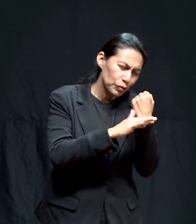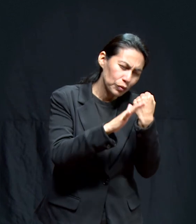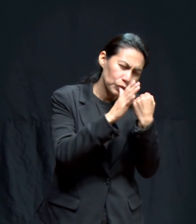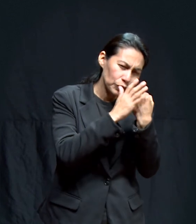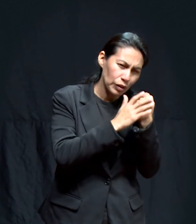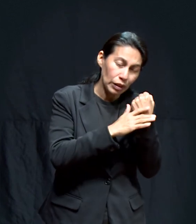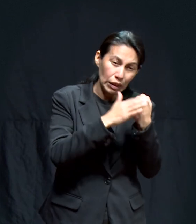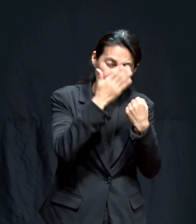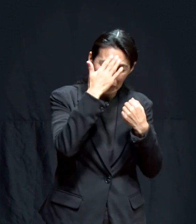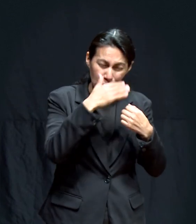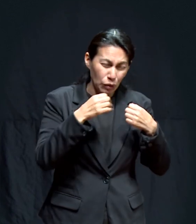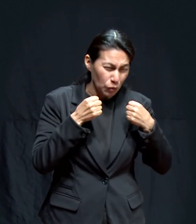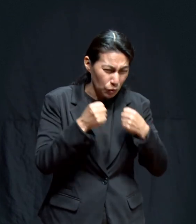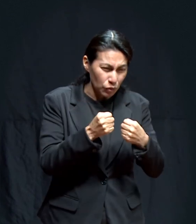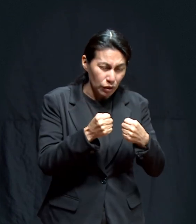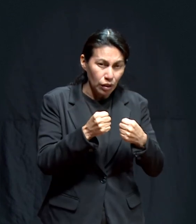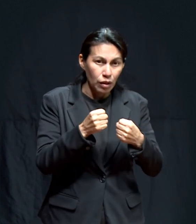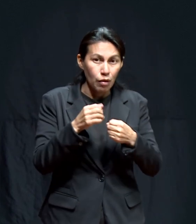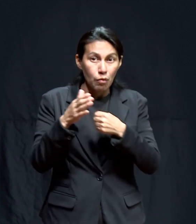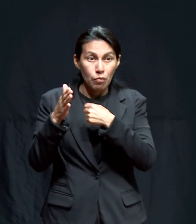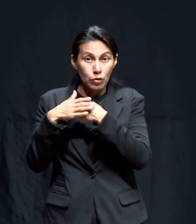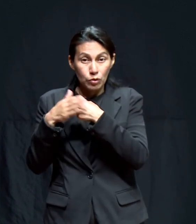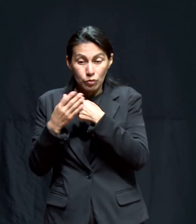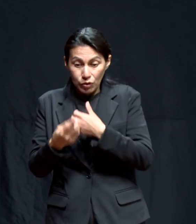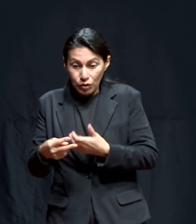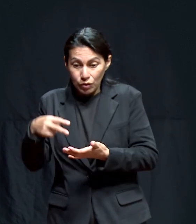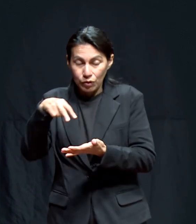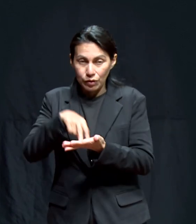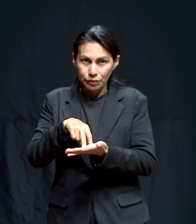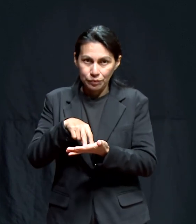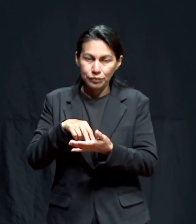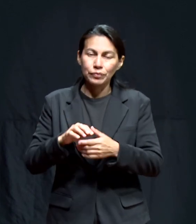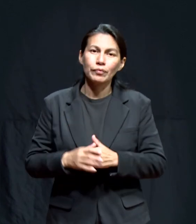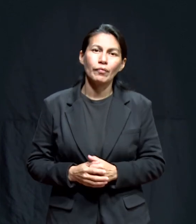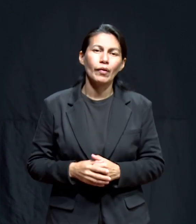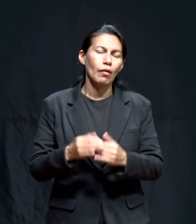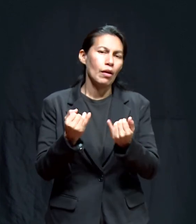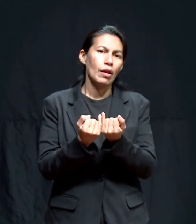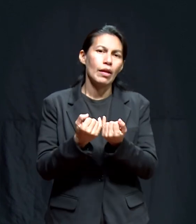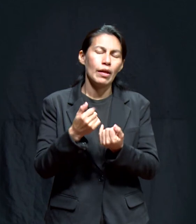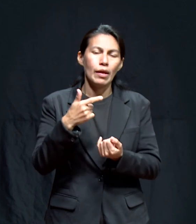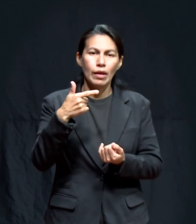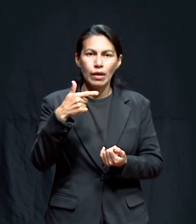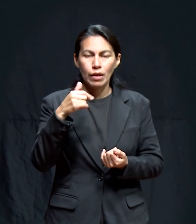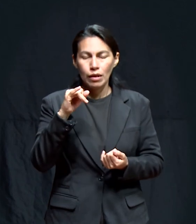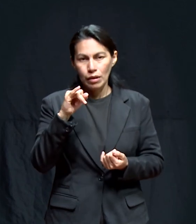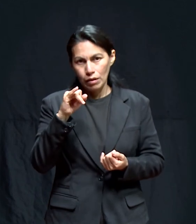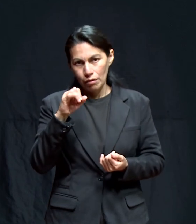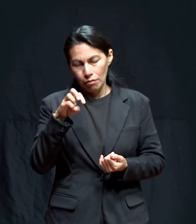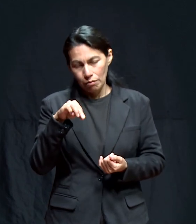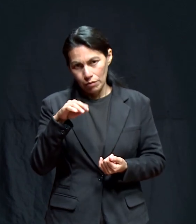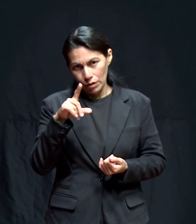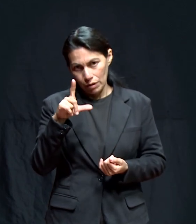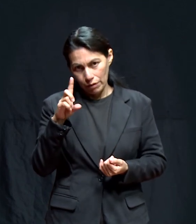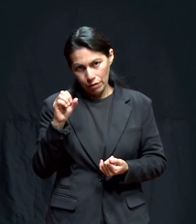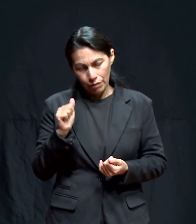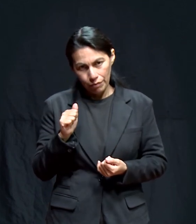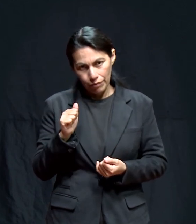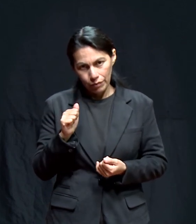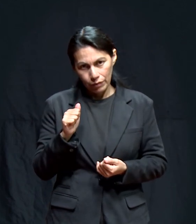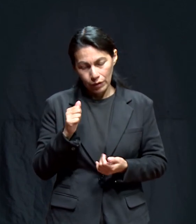la esperanza bendita en la resurrección También Grimilda Nos ha escrito